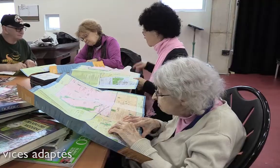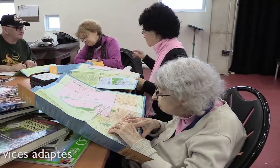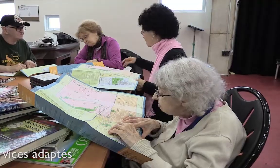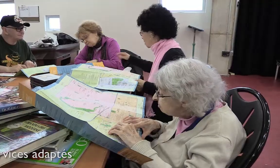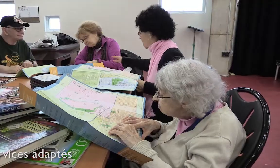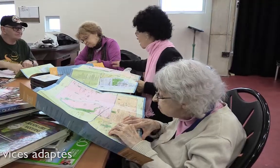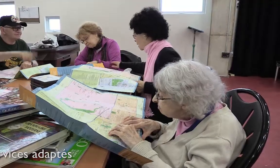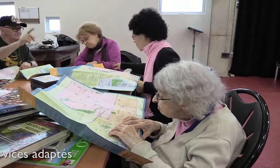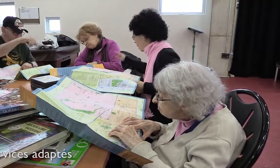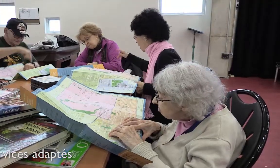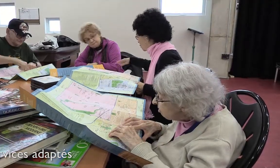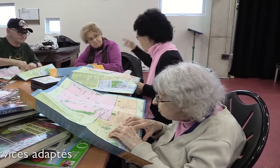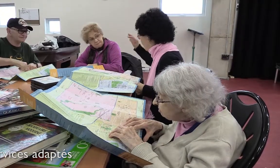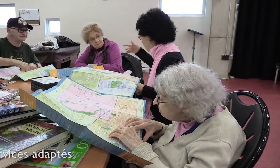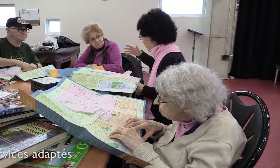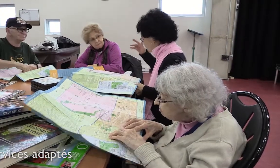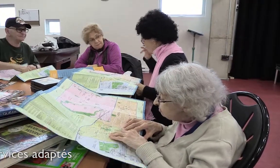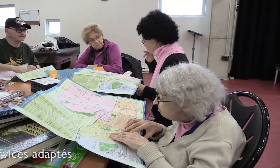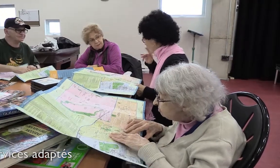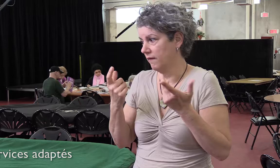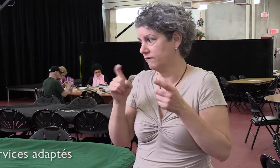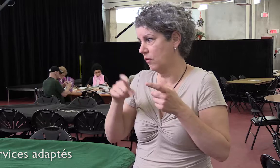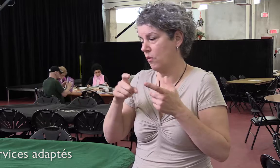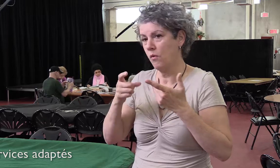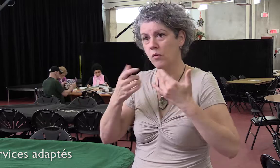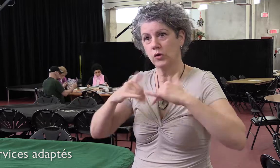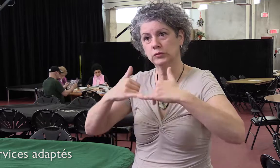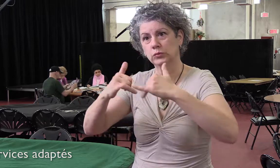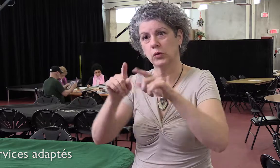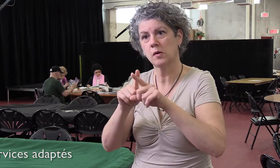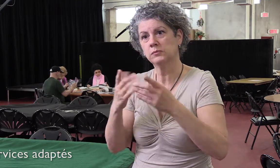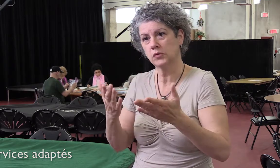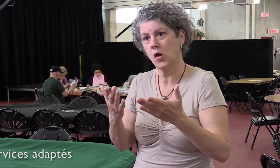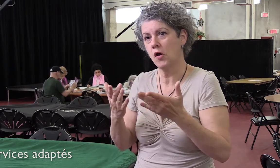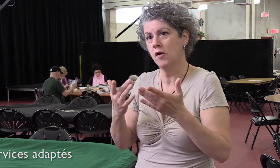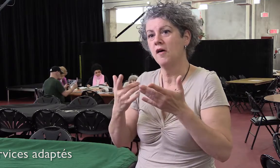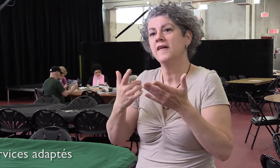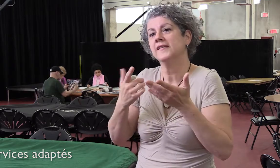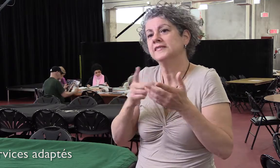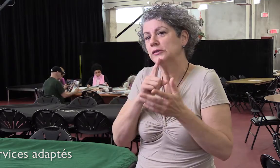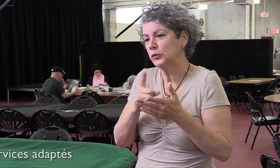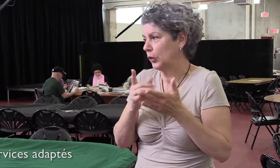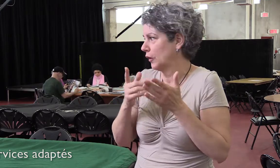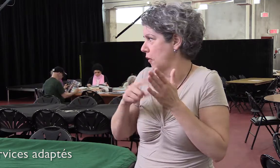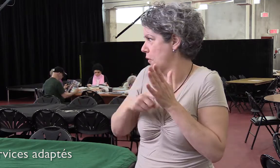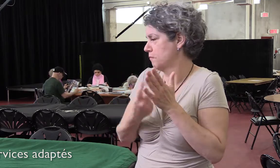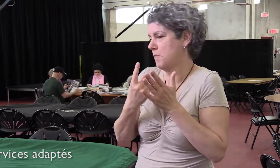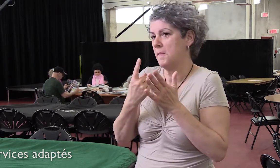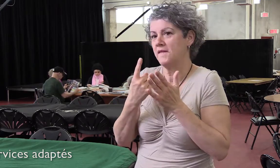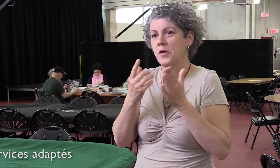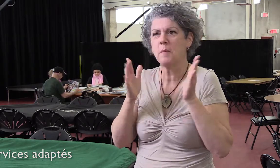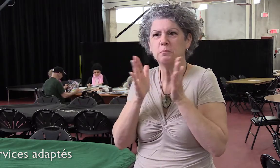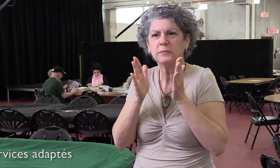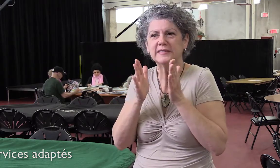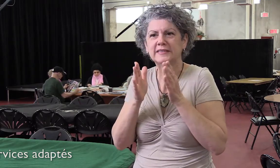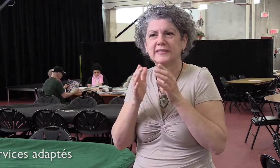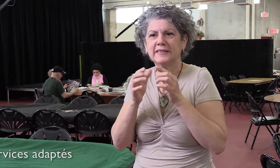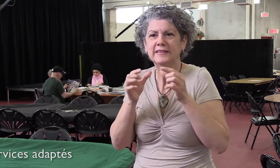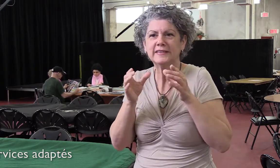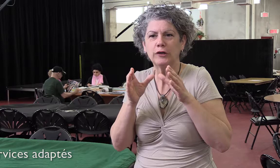personnes sourdes, c'était leur première expérience. Donc, on veut les encourager à poursuivre aussi. Alors que pour la première fois, on s'entend que c'est peut-être un plus petit groupe, mais